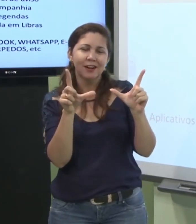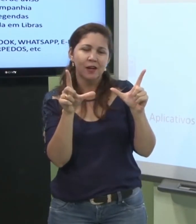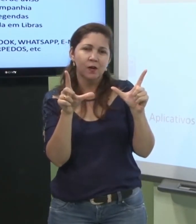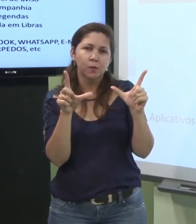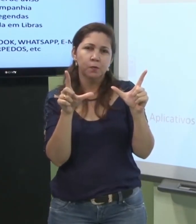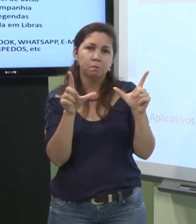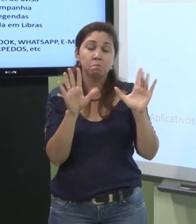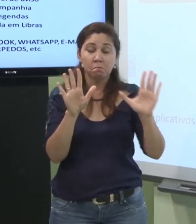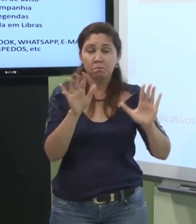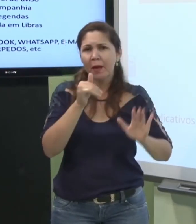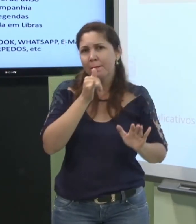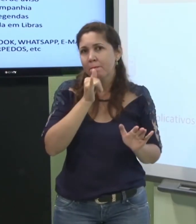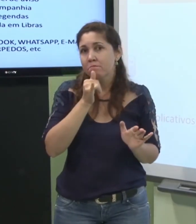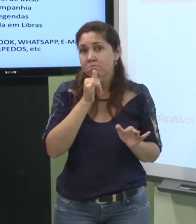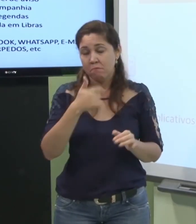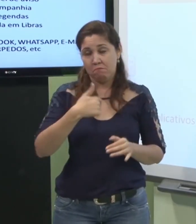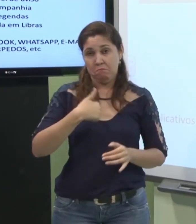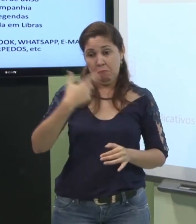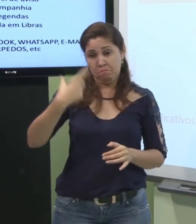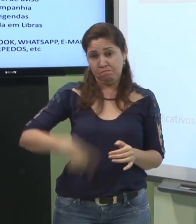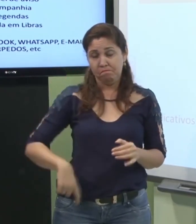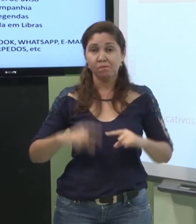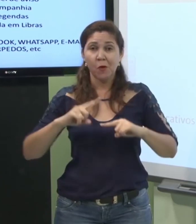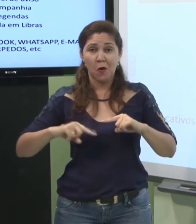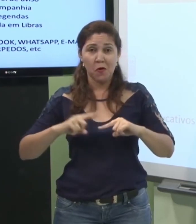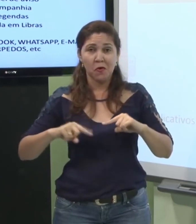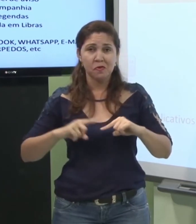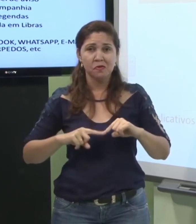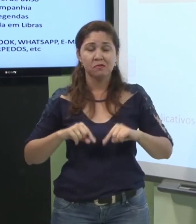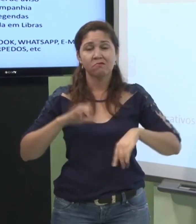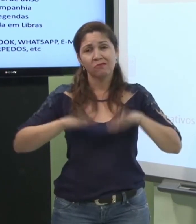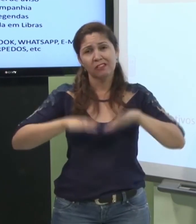Por exemplo, eu. Eu gosto de legenda.